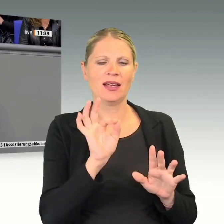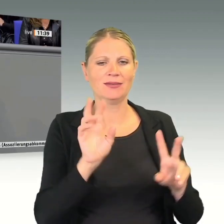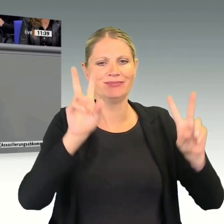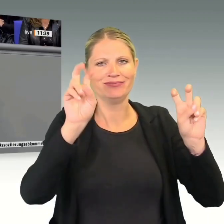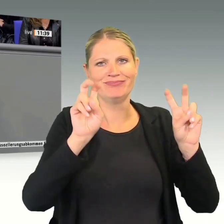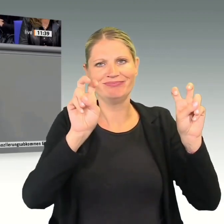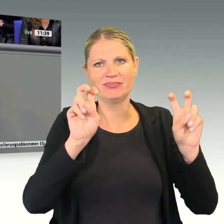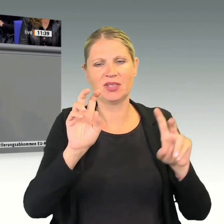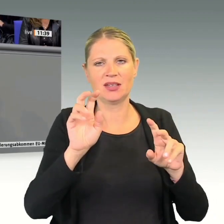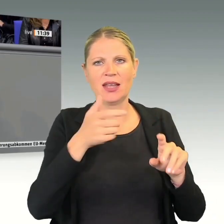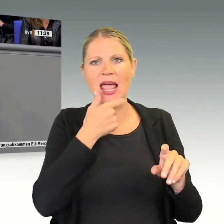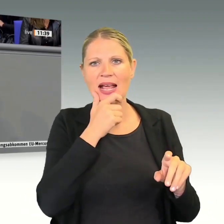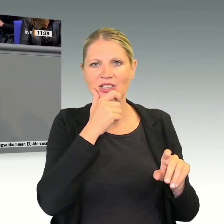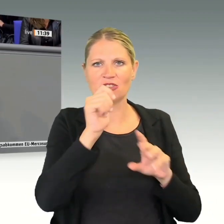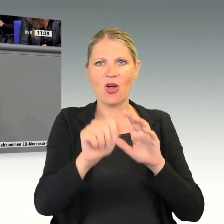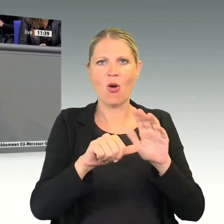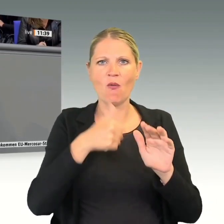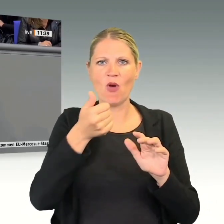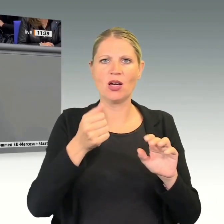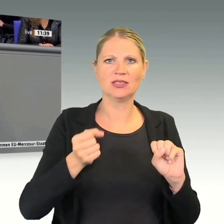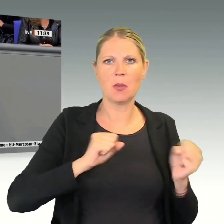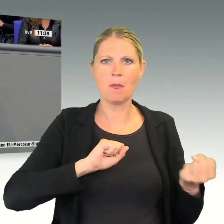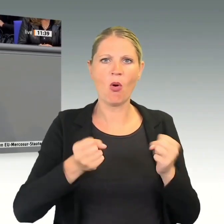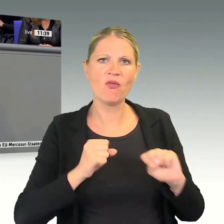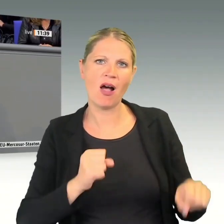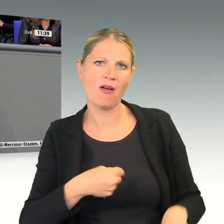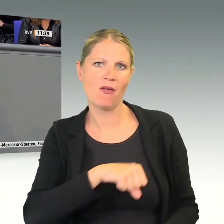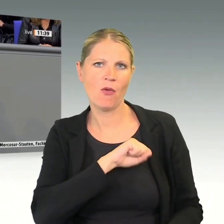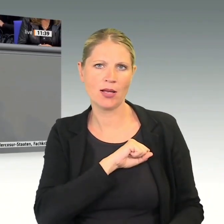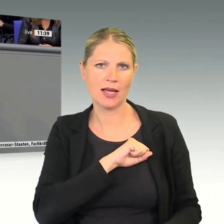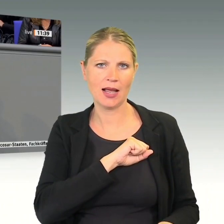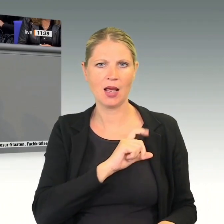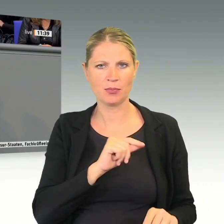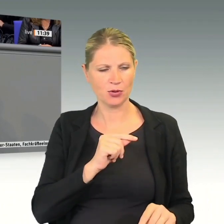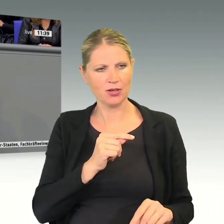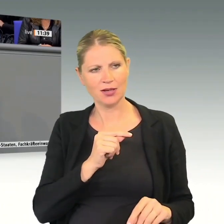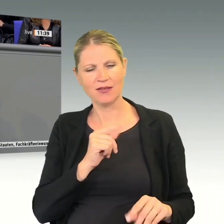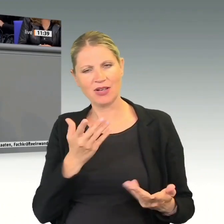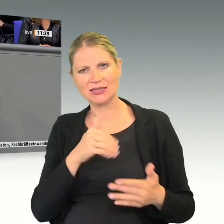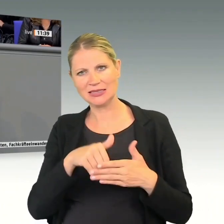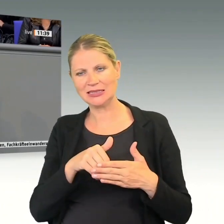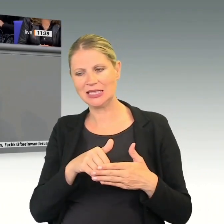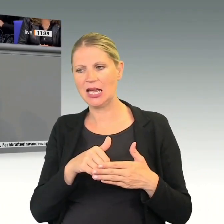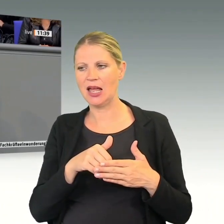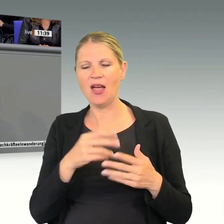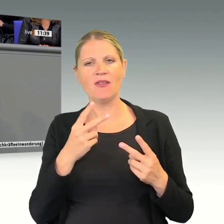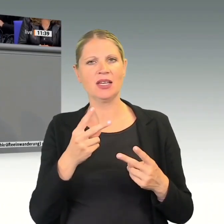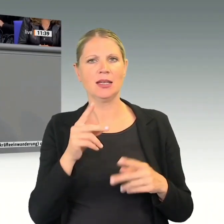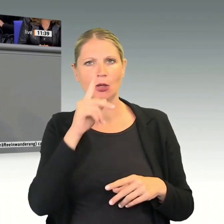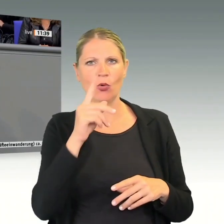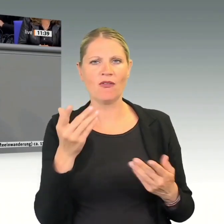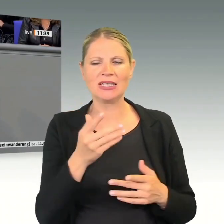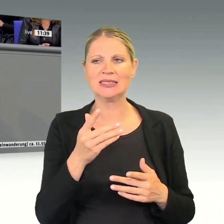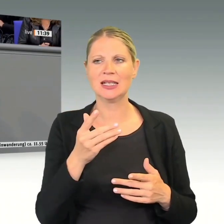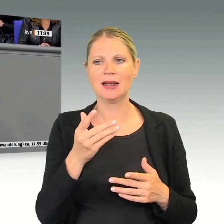-Vorteil, Hauptsache schneller als China, egal um welchen Preis. Vielleicht hätten Sie mal nachschlagen sollen, was dieser First-Mover